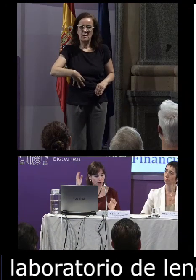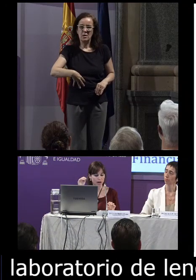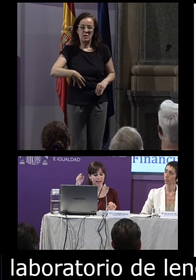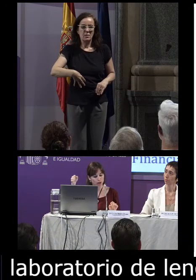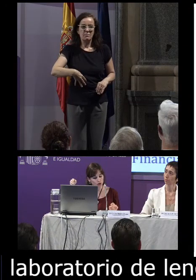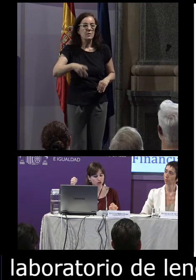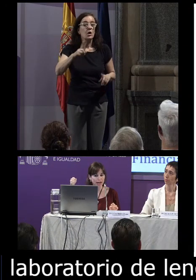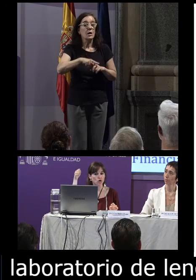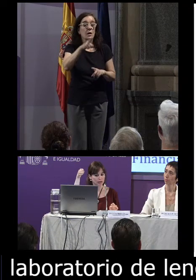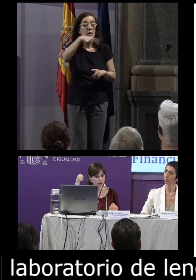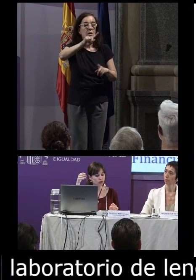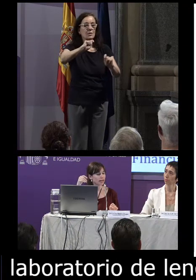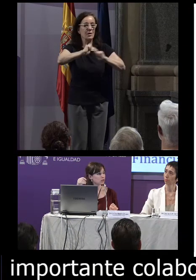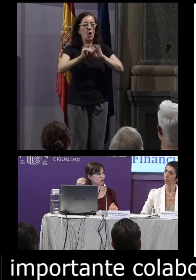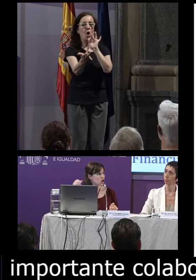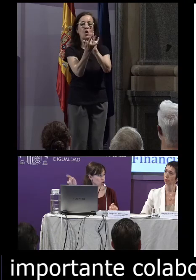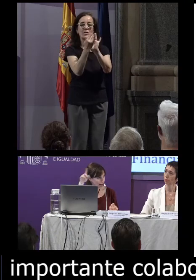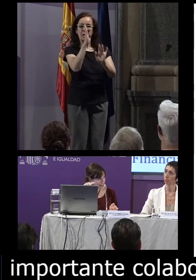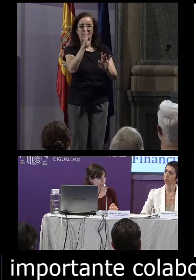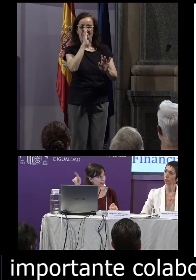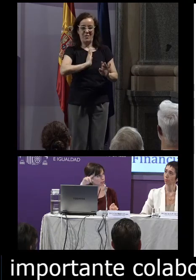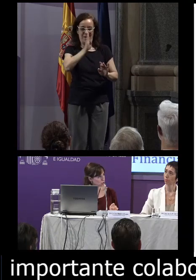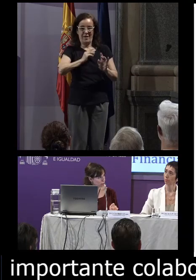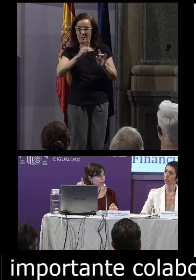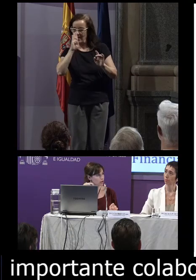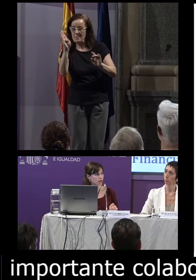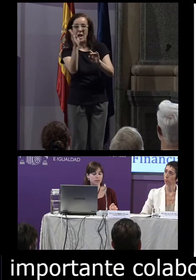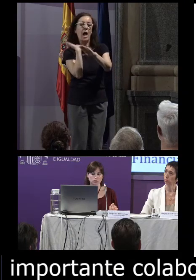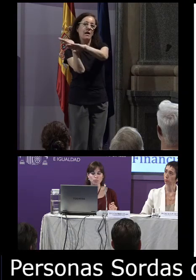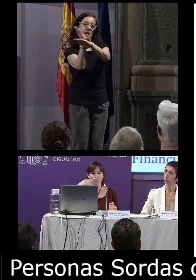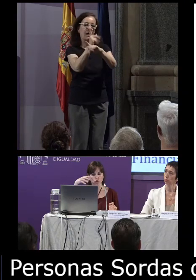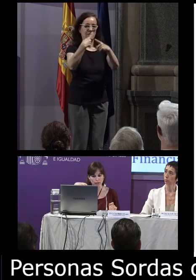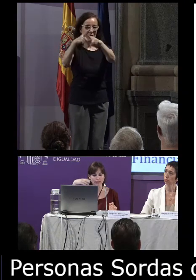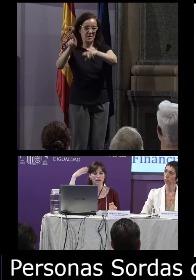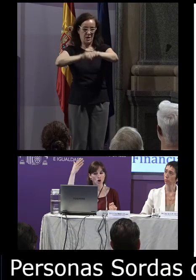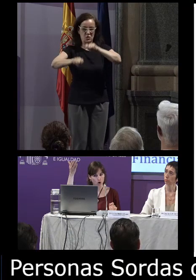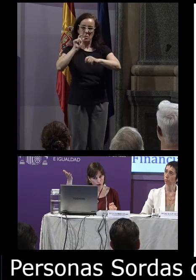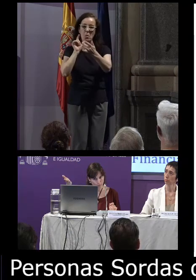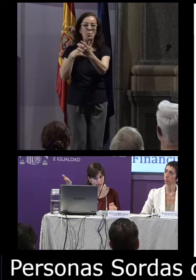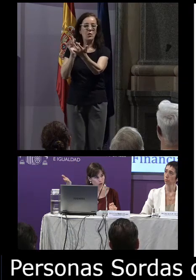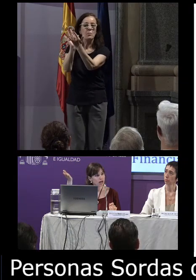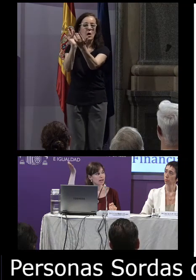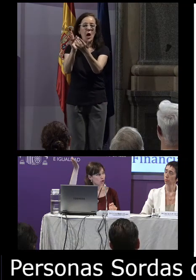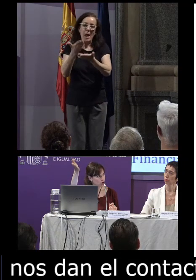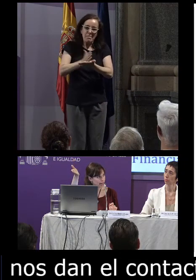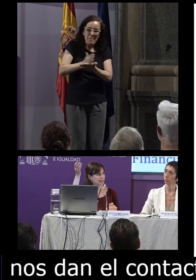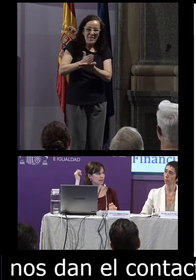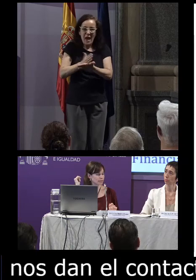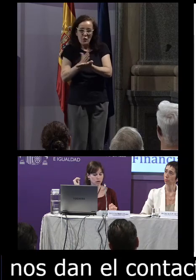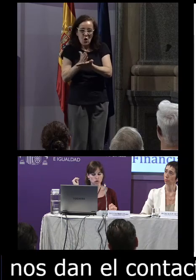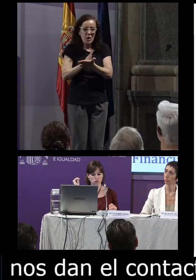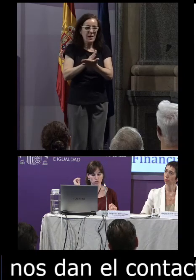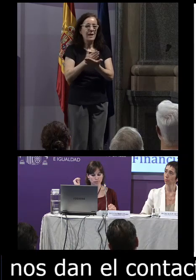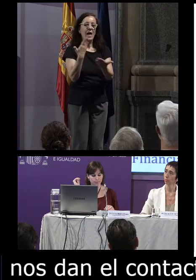son quien nos da el contacto directo con las distintas asociaciones y podemos contactar con la mediadora y con el